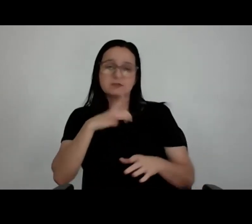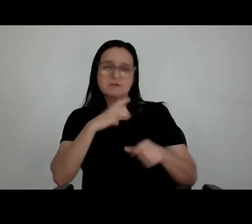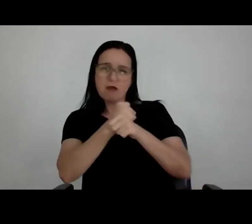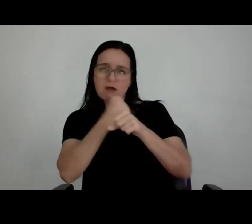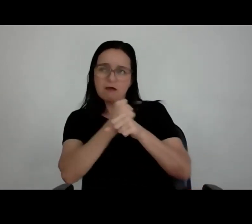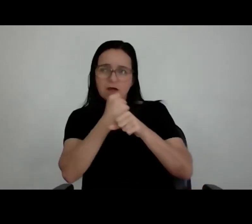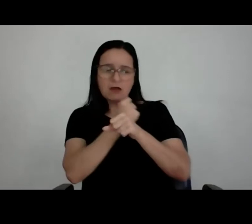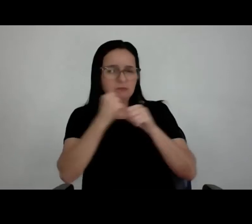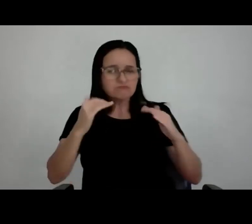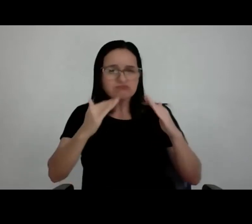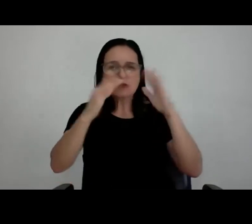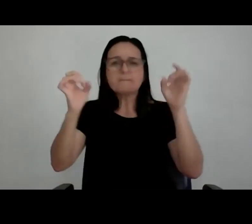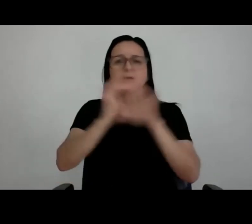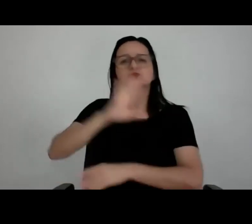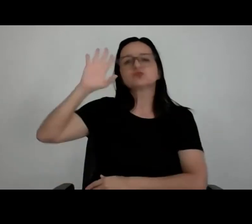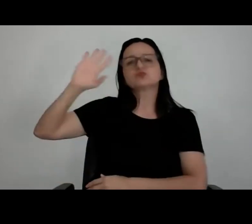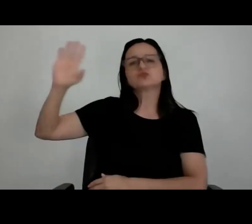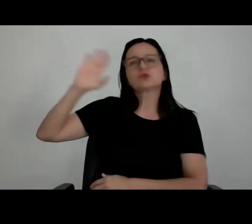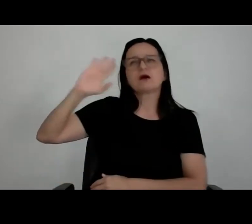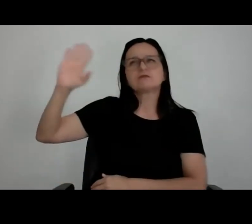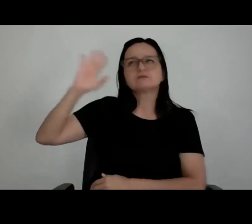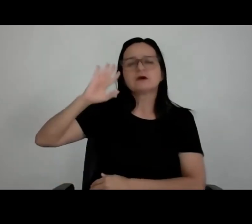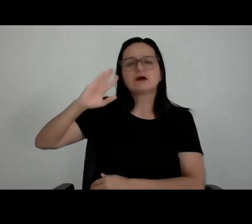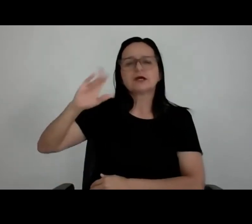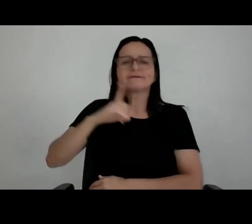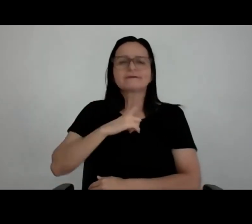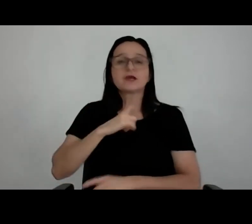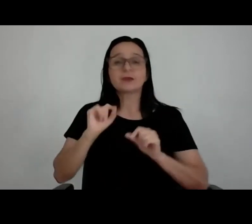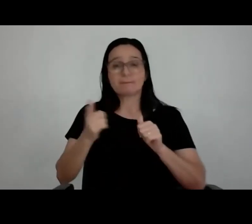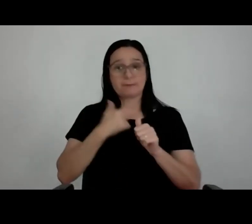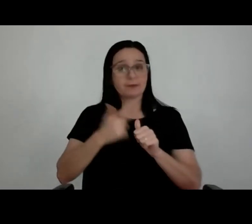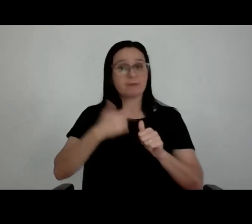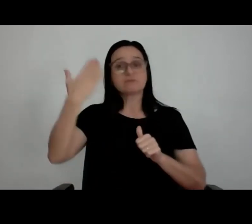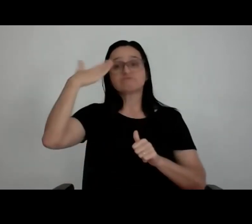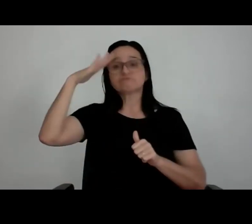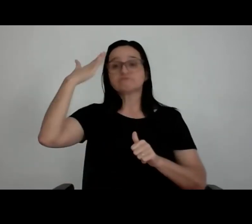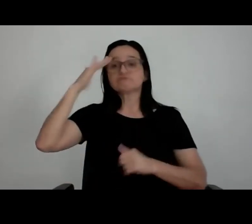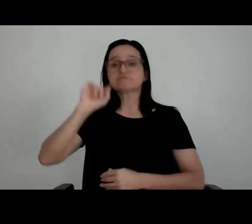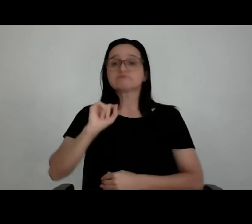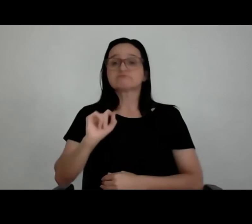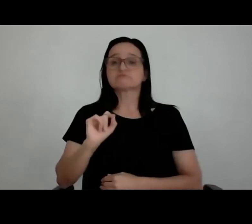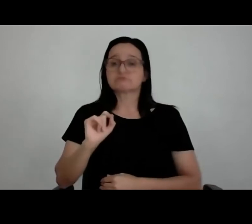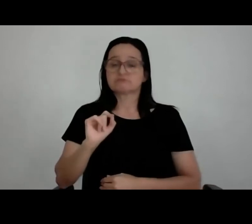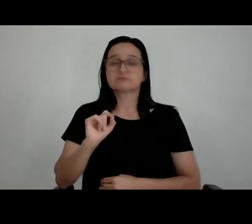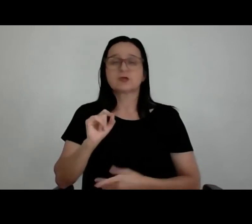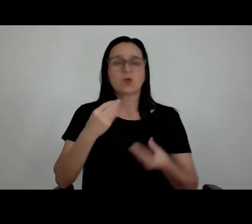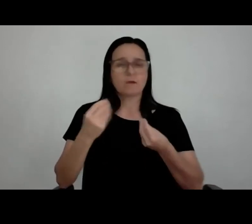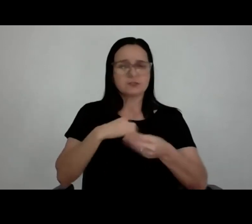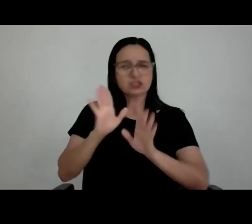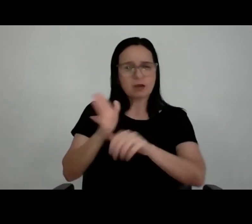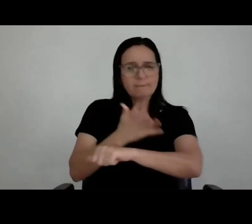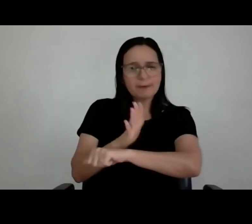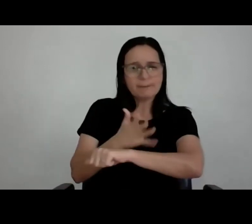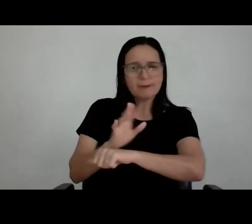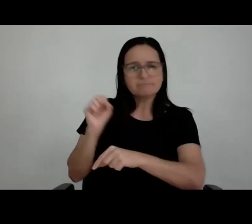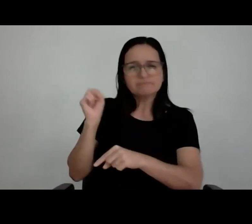botar aquele teu sonho concretizado, a gente tem que entender isso também, principalmente para aqueles arquitetos que já estão fazendo estágio, que estão começando a entrar na